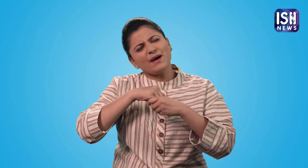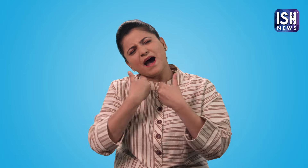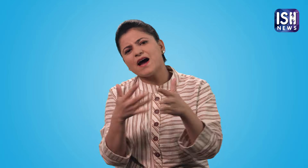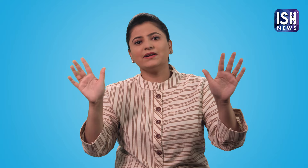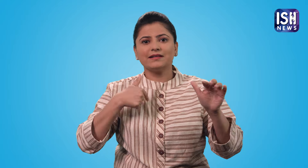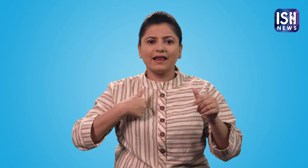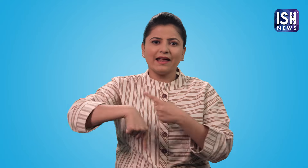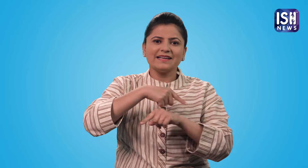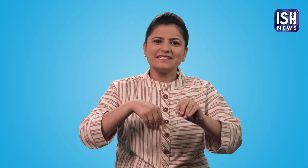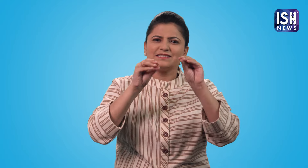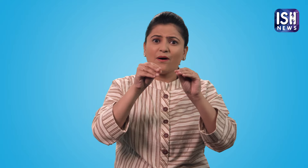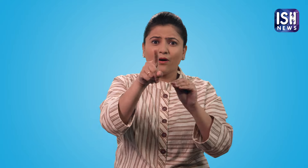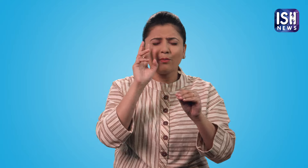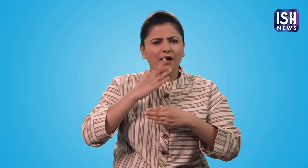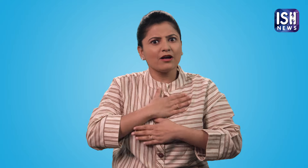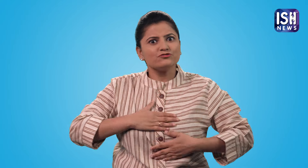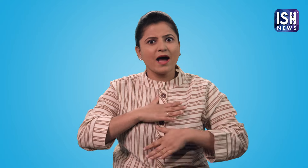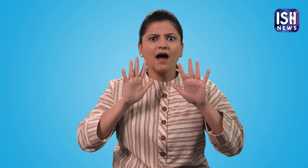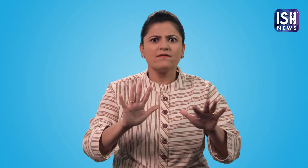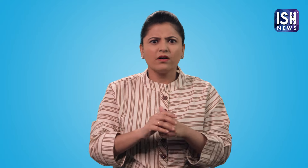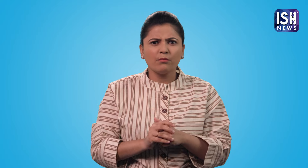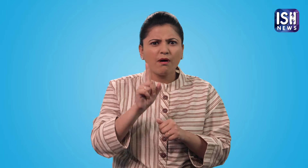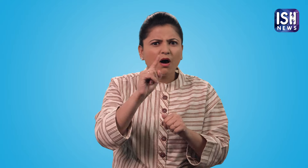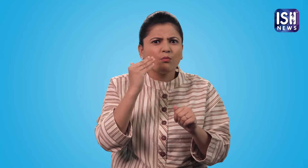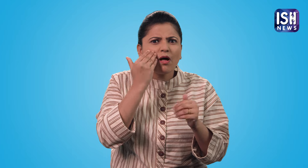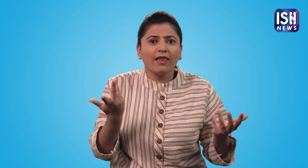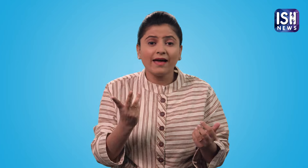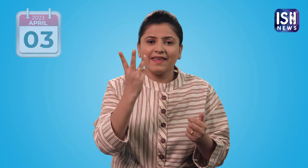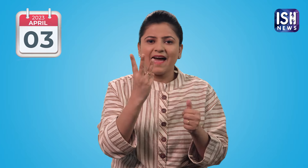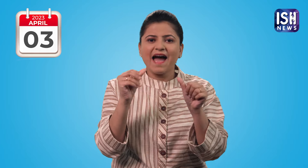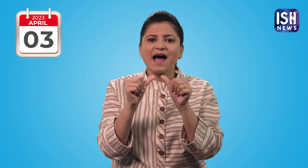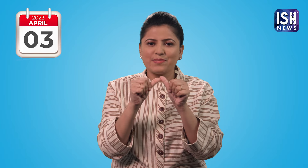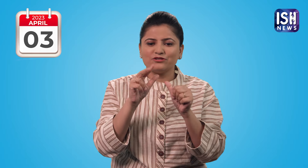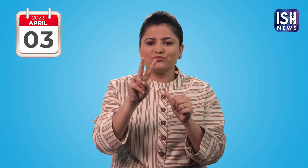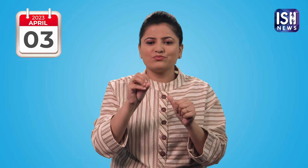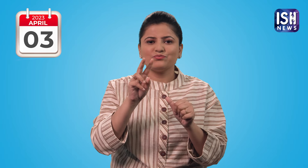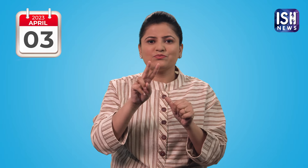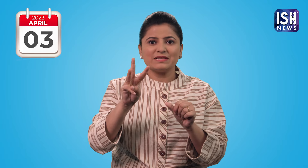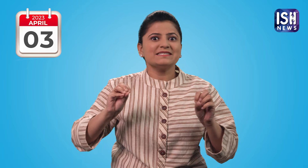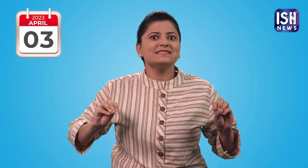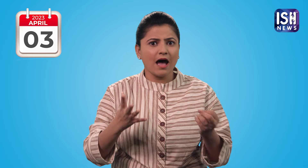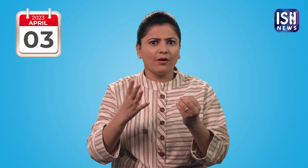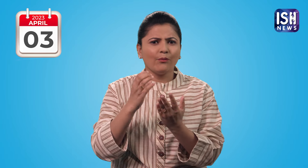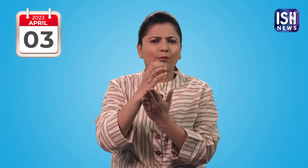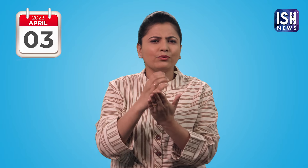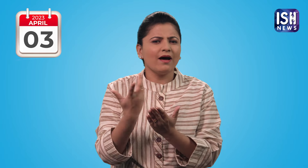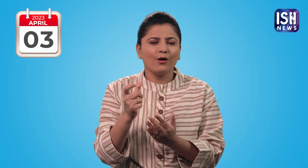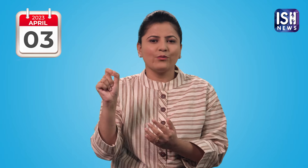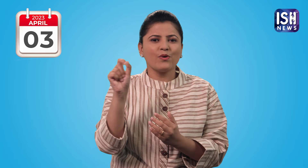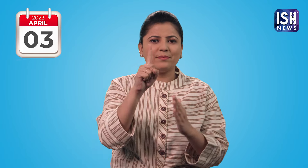ISL सीखने की प्रत्रिगा का आनन लेने के लिए ला सकते है कोस 3 अपरेल 2023 से शुरू होगा यह एक महिने का